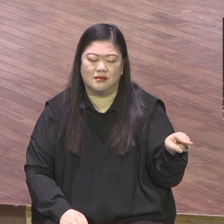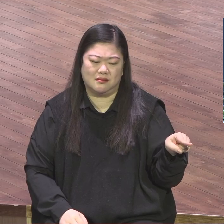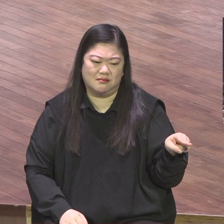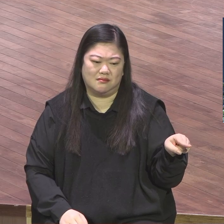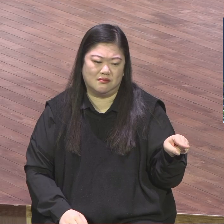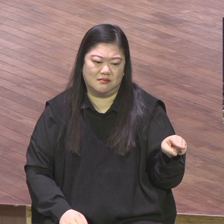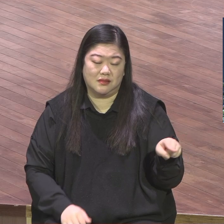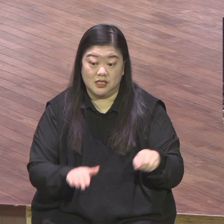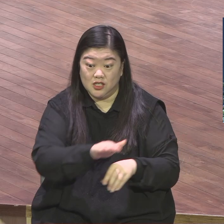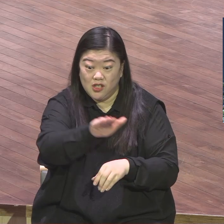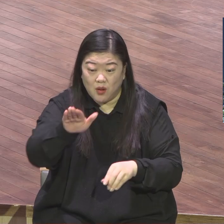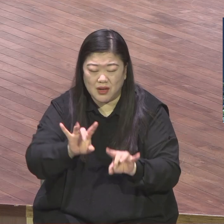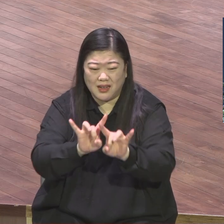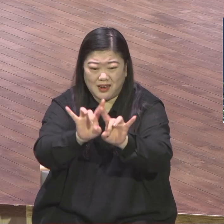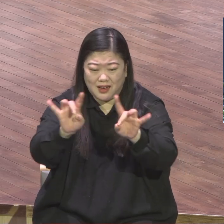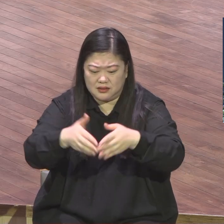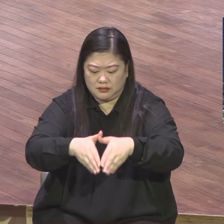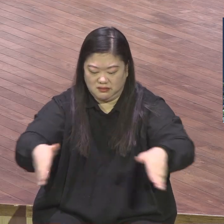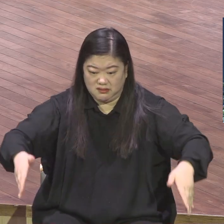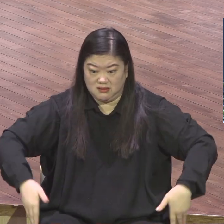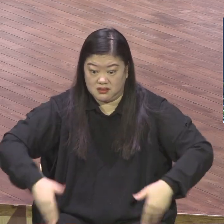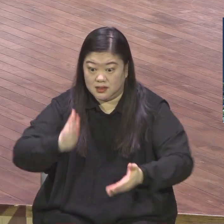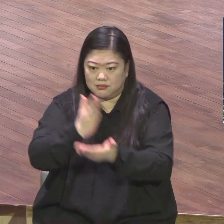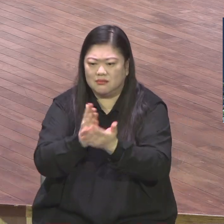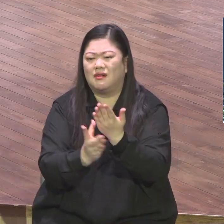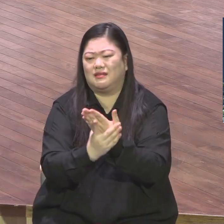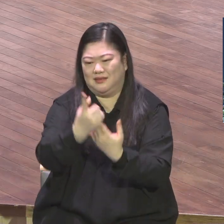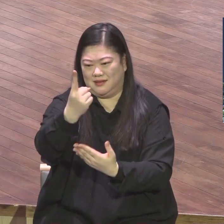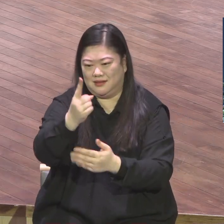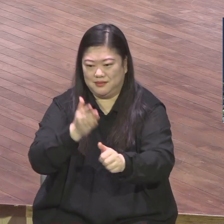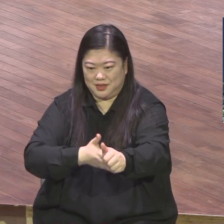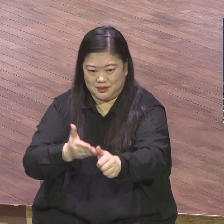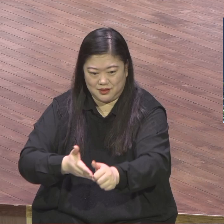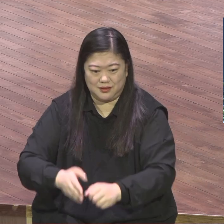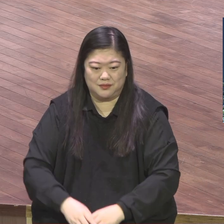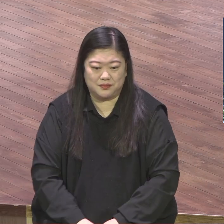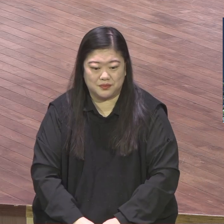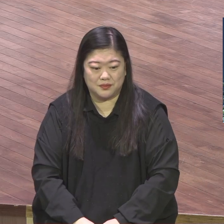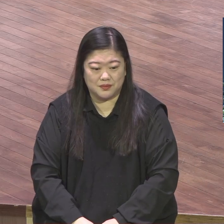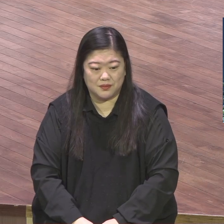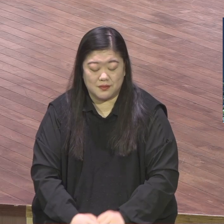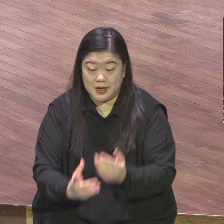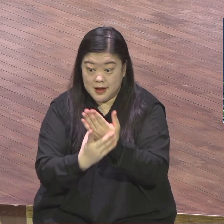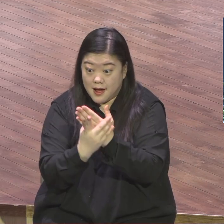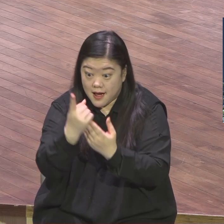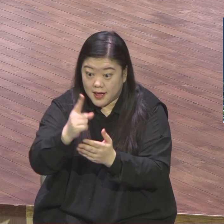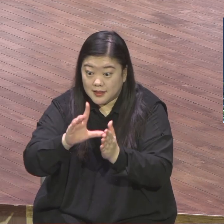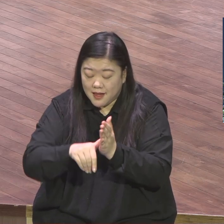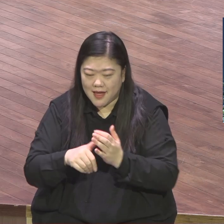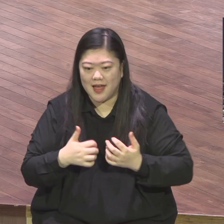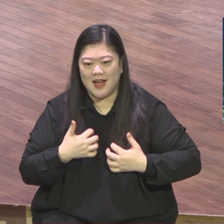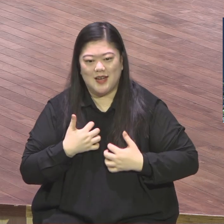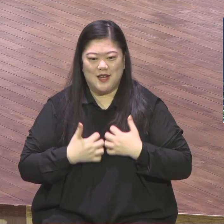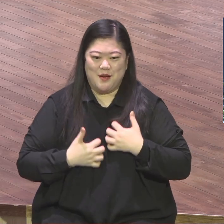그래서 시간이 흐를수록 복음을 위한 일에 참여하면서 내 마음의 기뻄의 의혈매를 풍성히 맺으면서